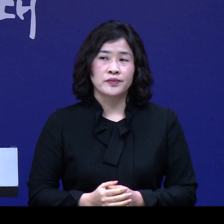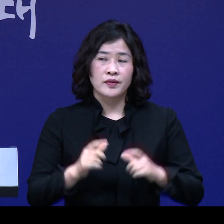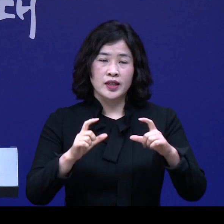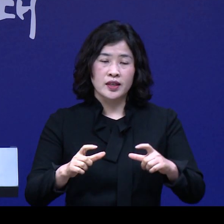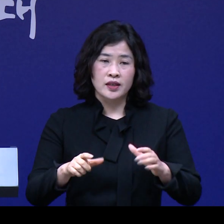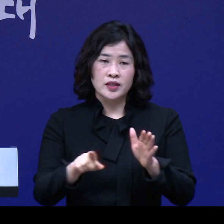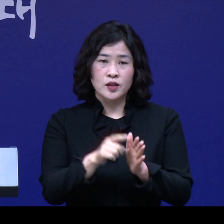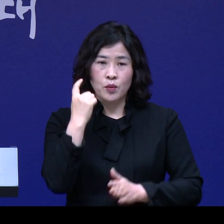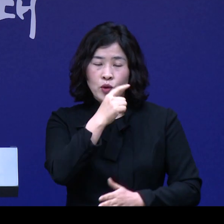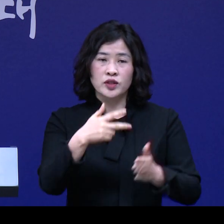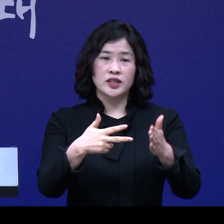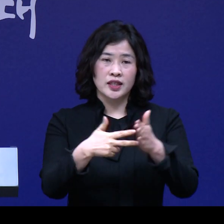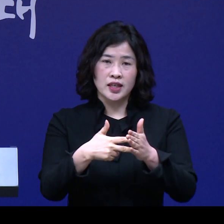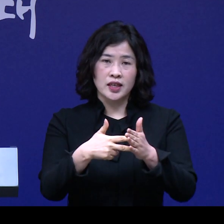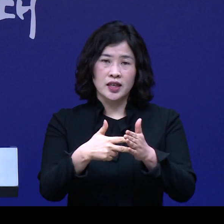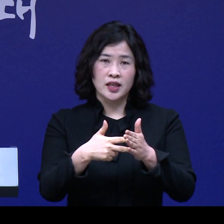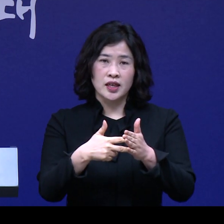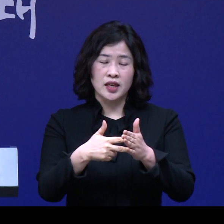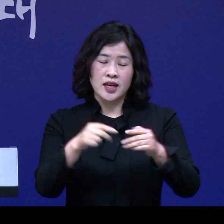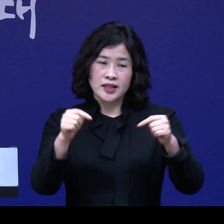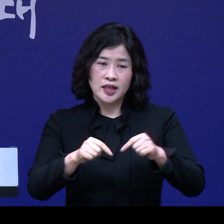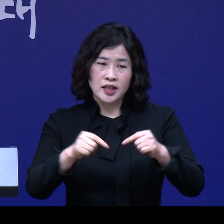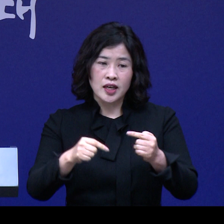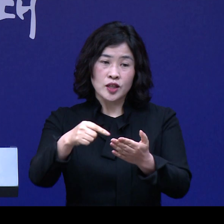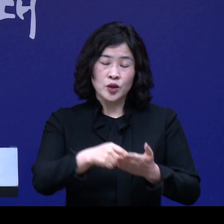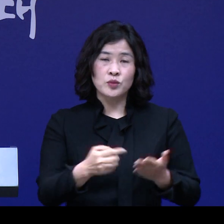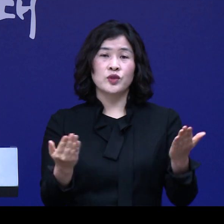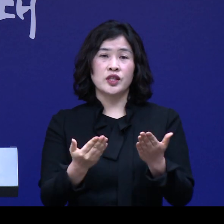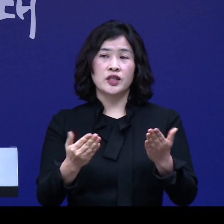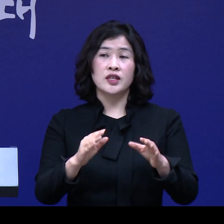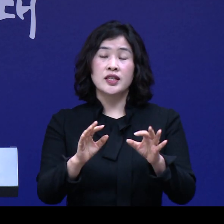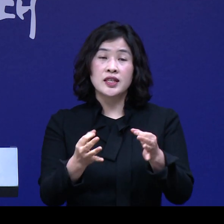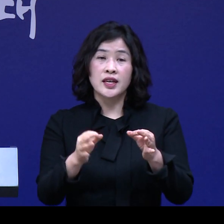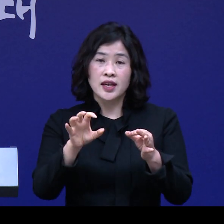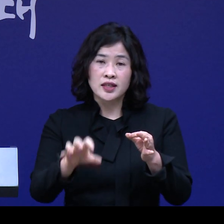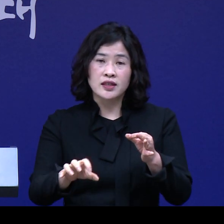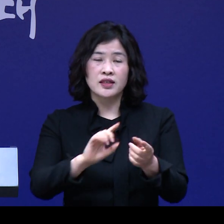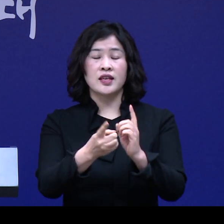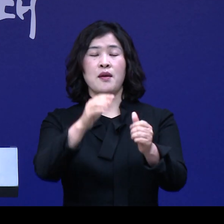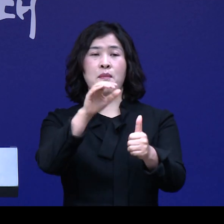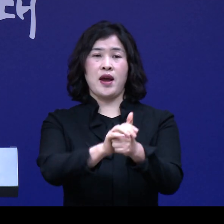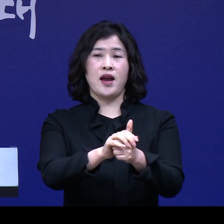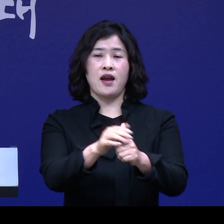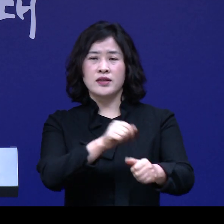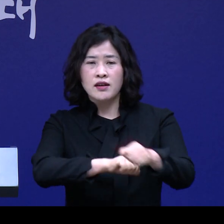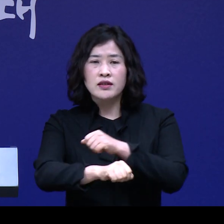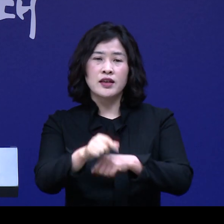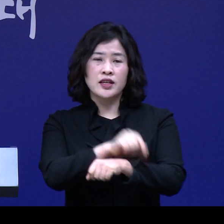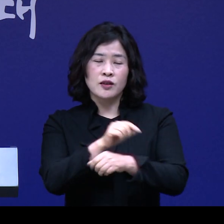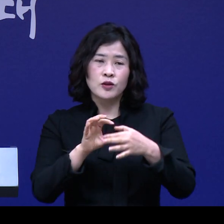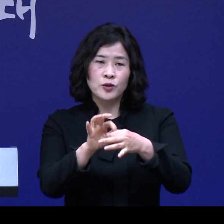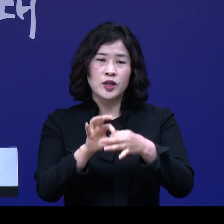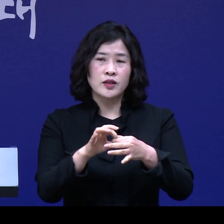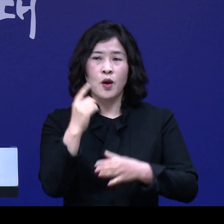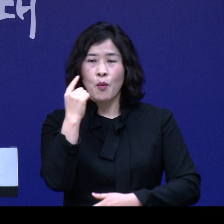지역신용보증재단의 보증상관과 접수업무를 은행에 이임하는 등 적극행정을 통해서